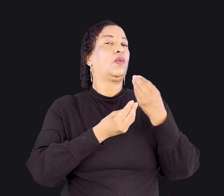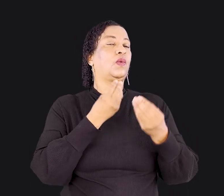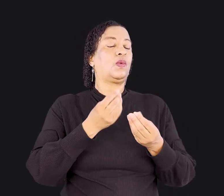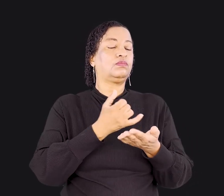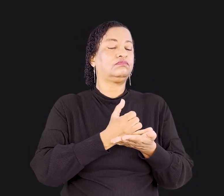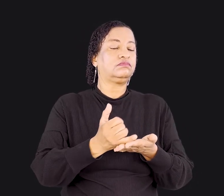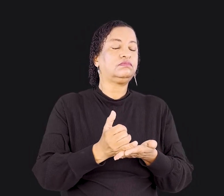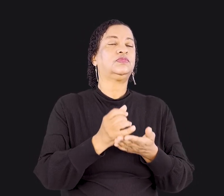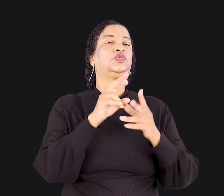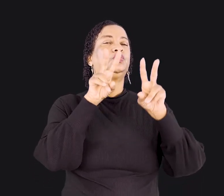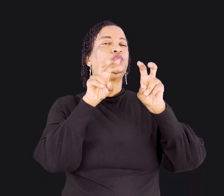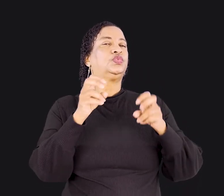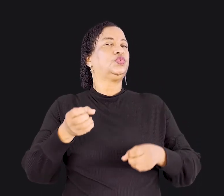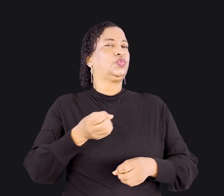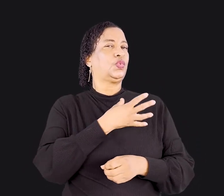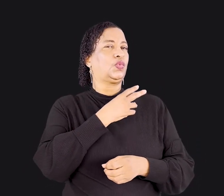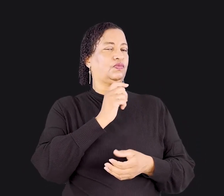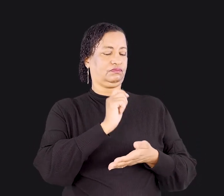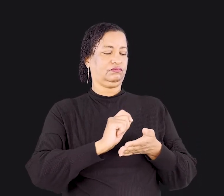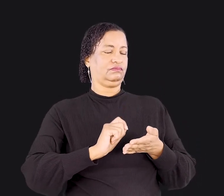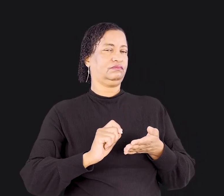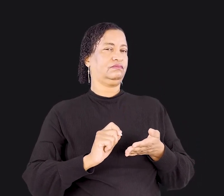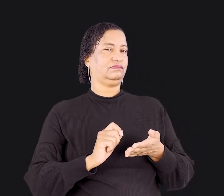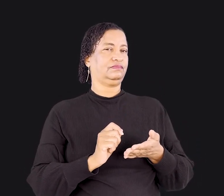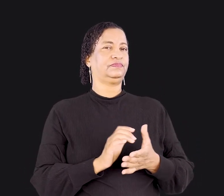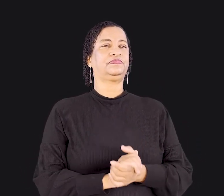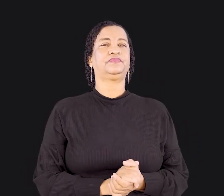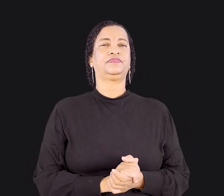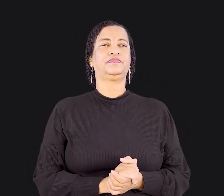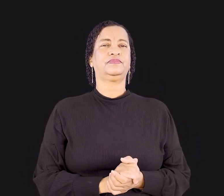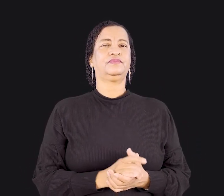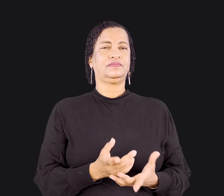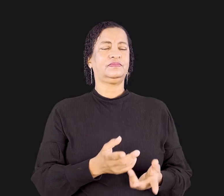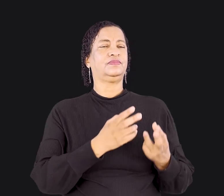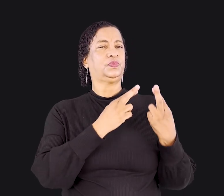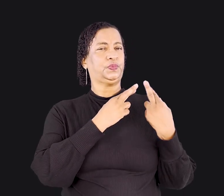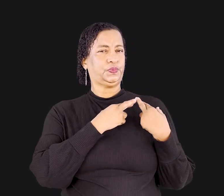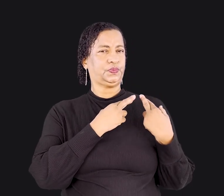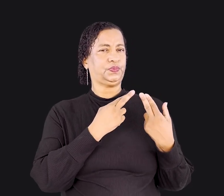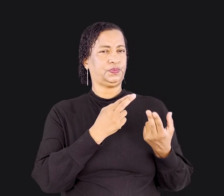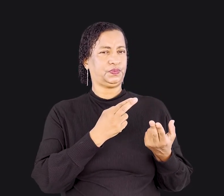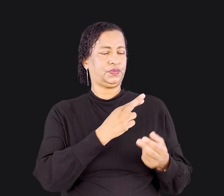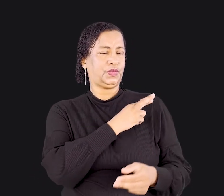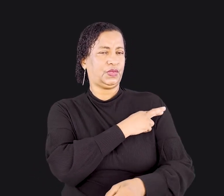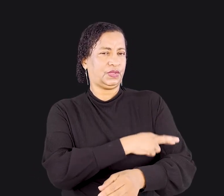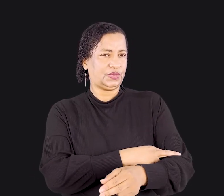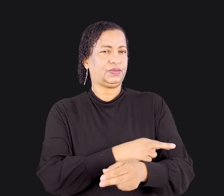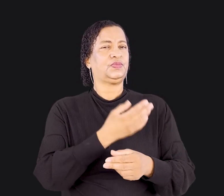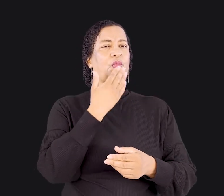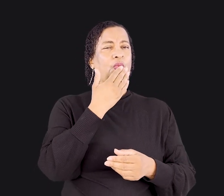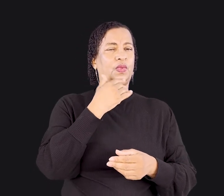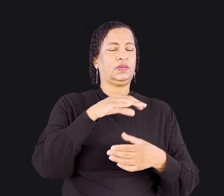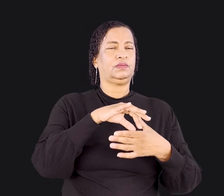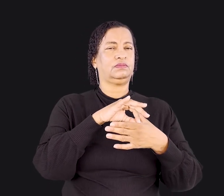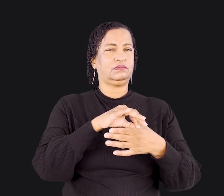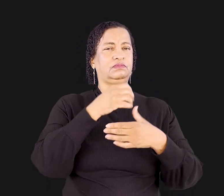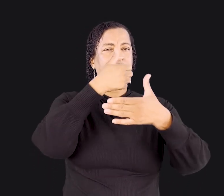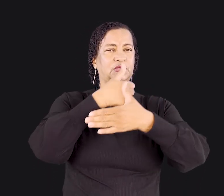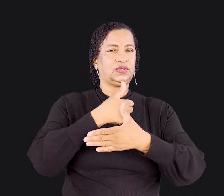este assunto novo. Ele escreve assim. Com respeito aos alimentos sacrificados aos ídolos, sabemos que